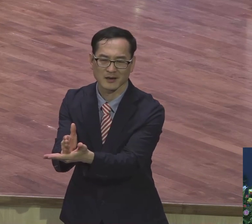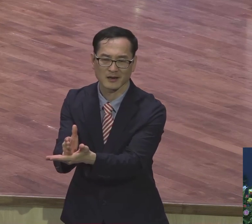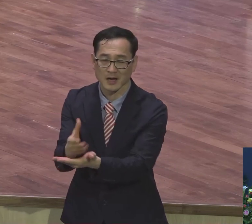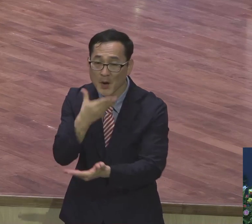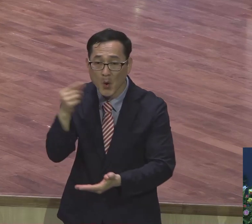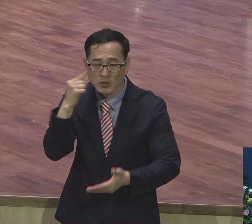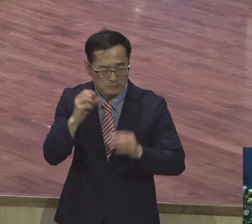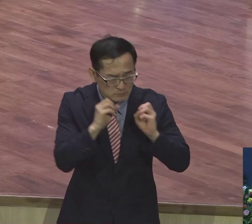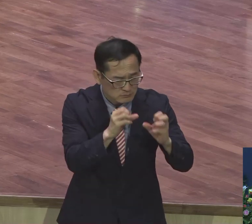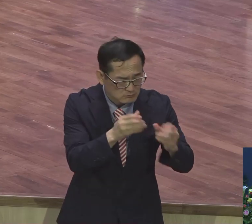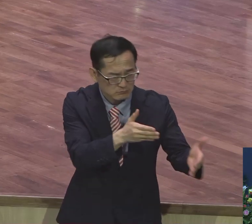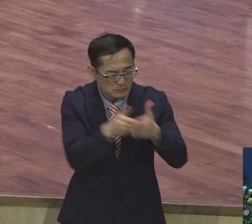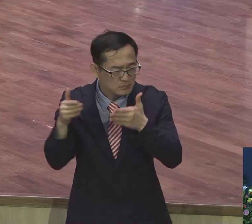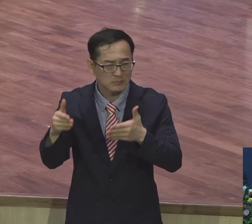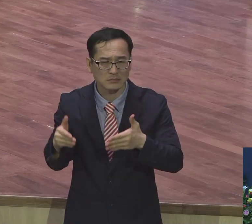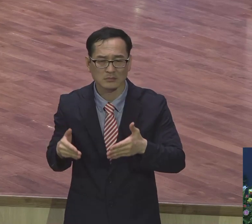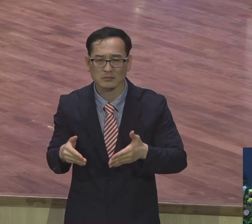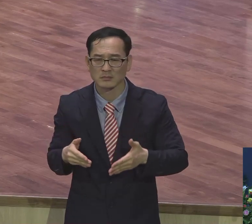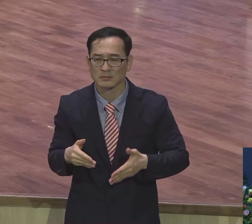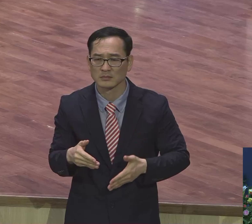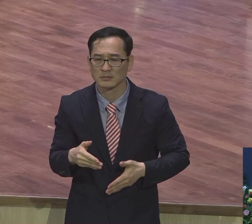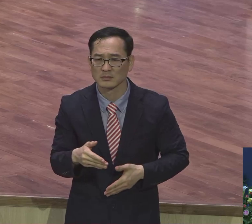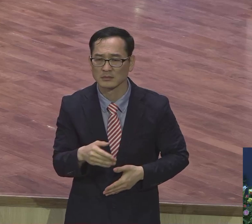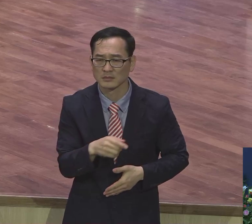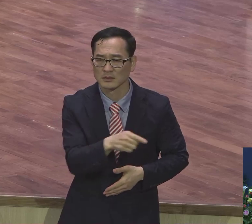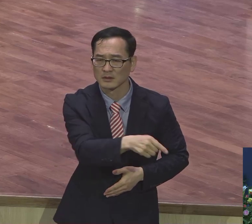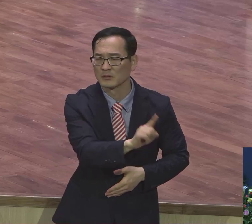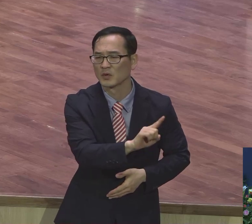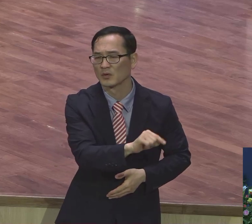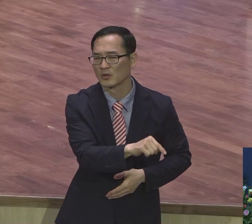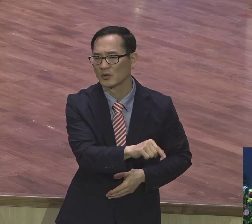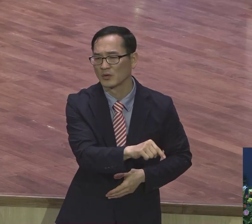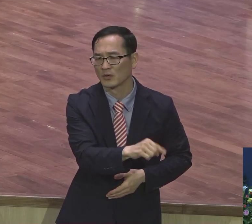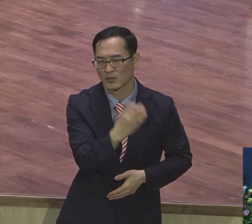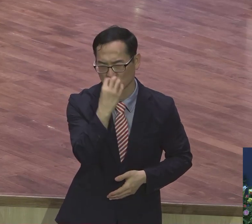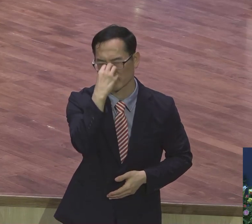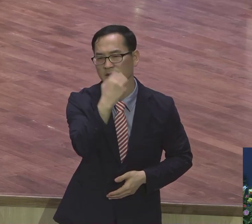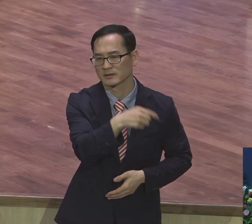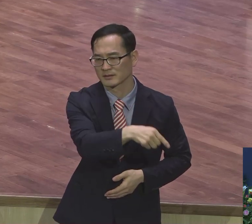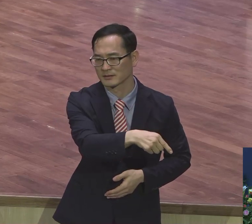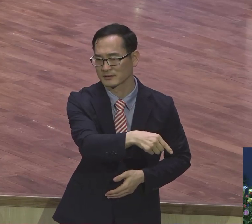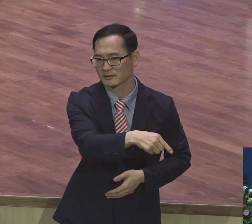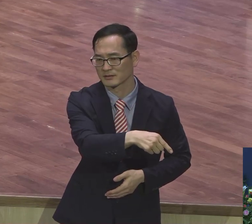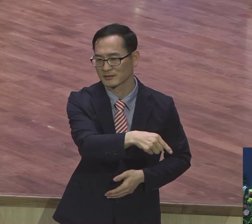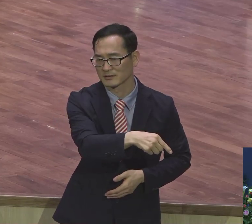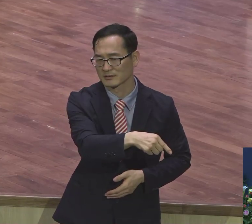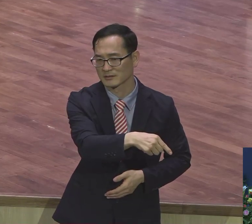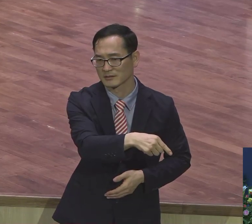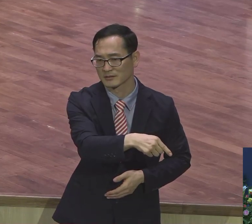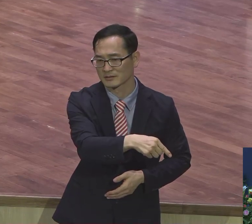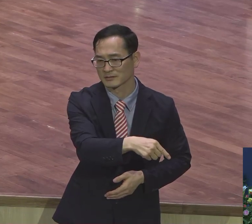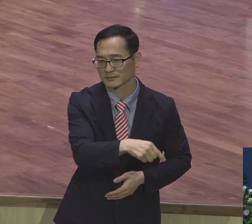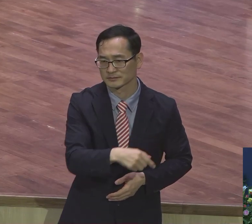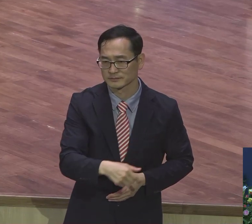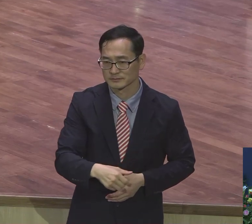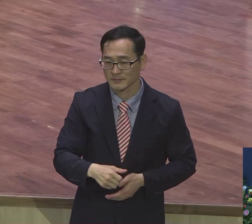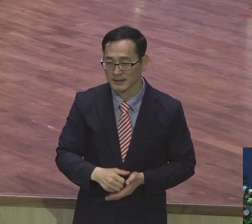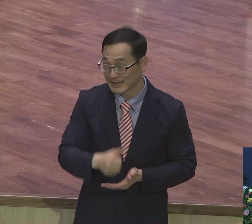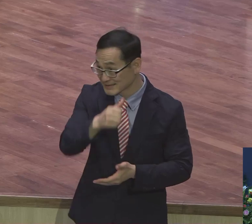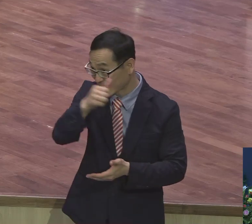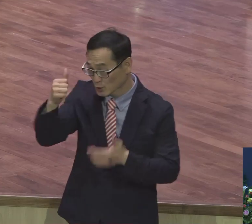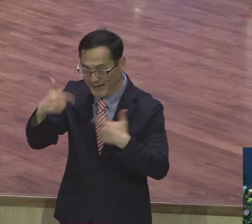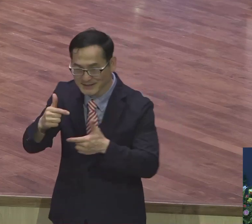전해도 받아들이지 않는다. 복음을 전해도 받아들이지 않는다. 그래서 우리 장로님들 늘 기도하잖아요.